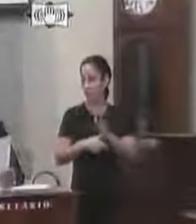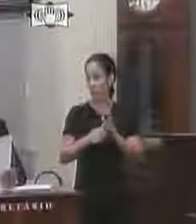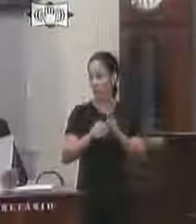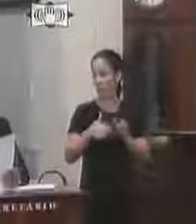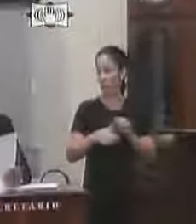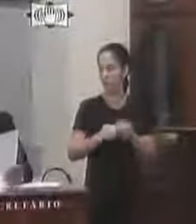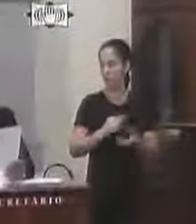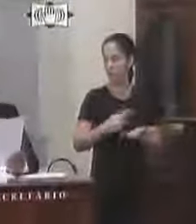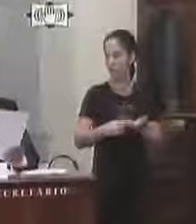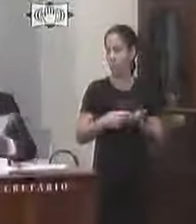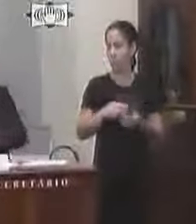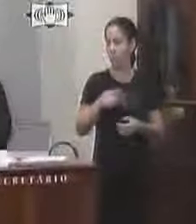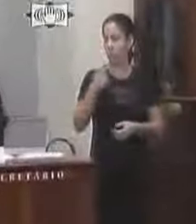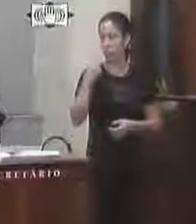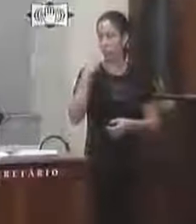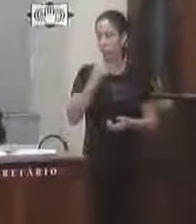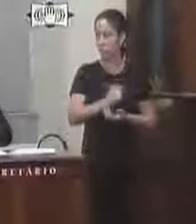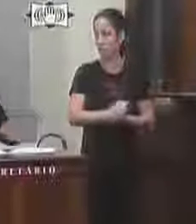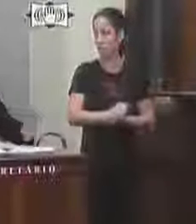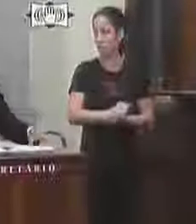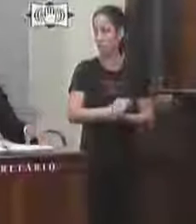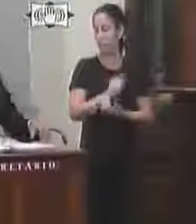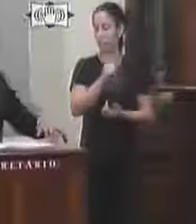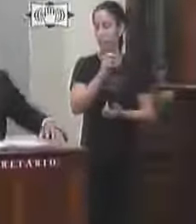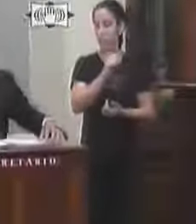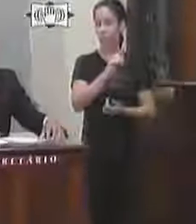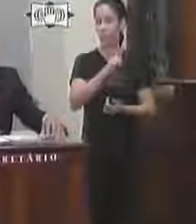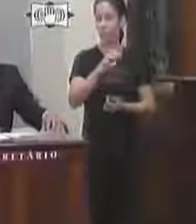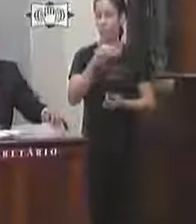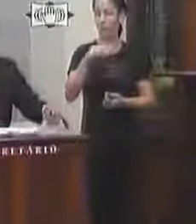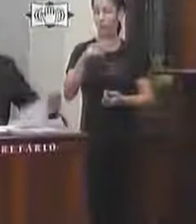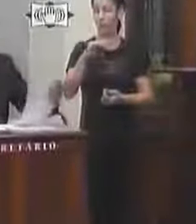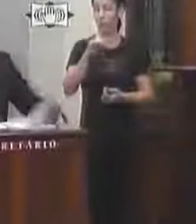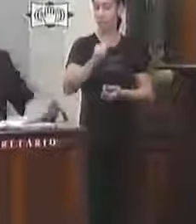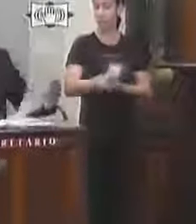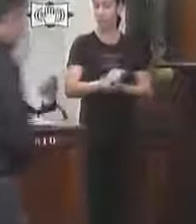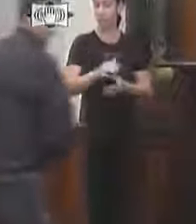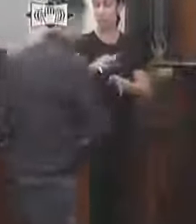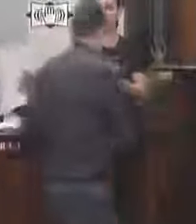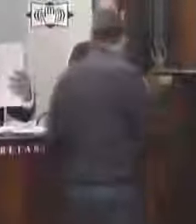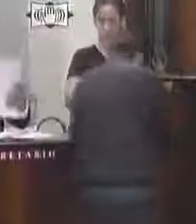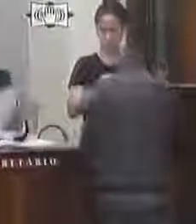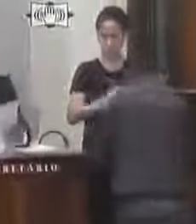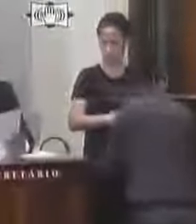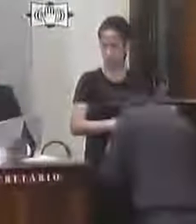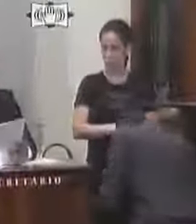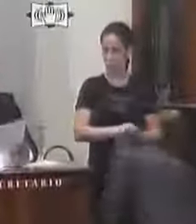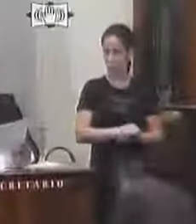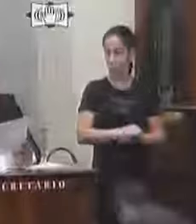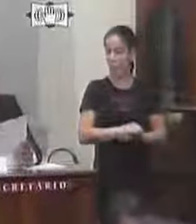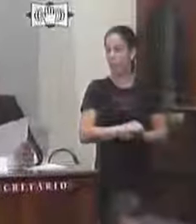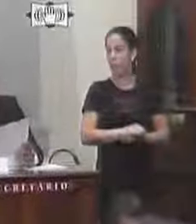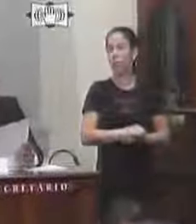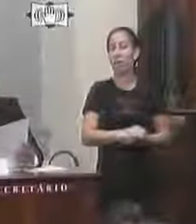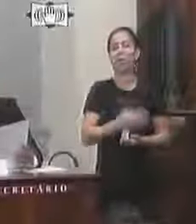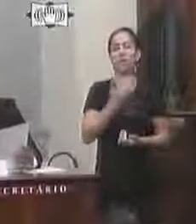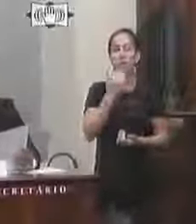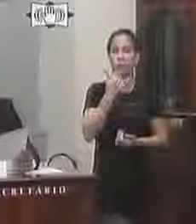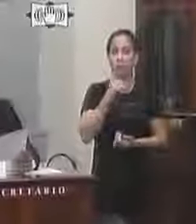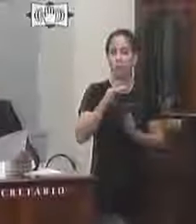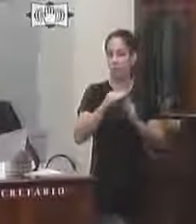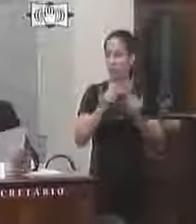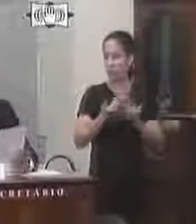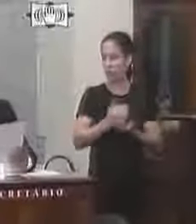marcada atenciosamente Gabriel Moreiro e o conselho de alimentação